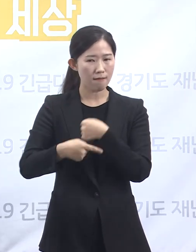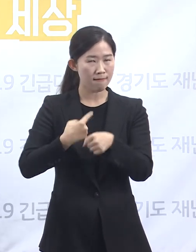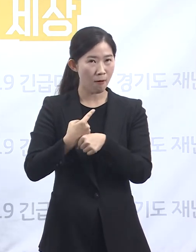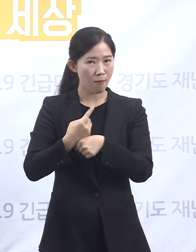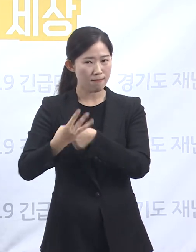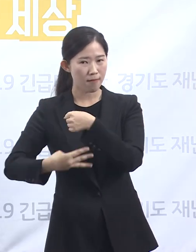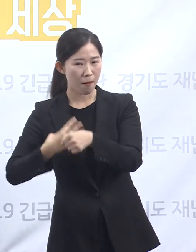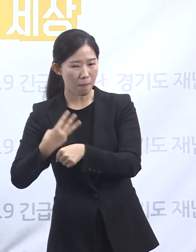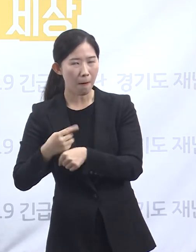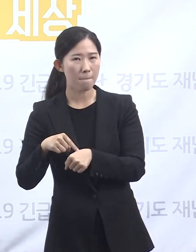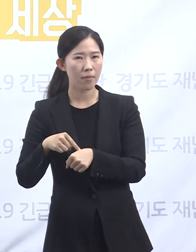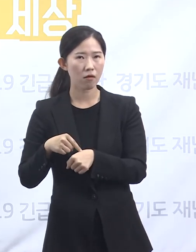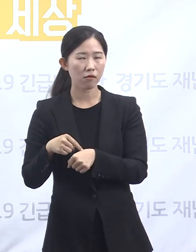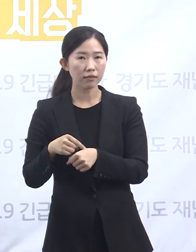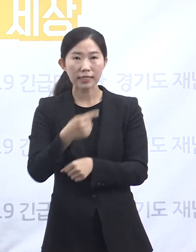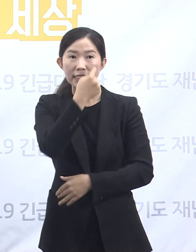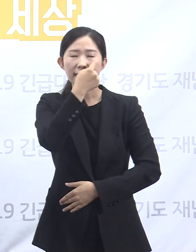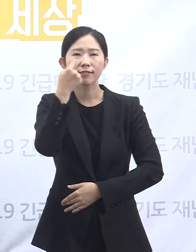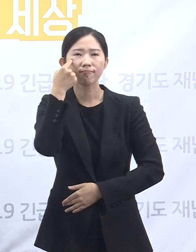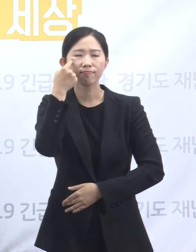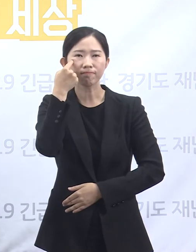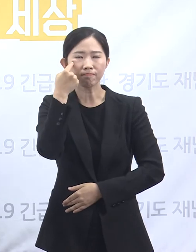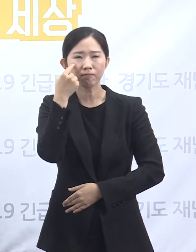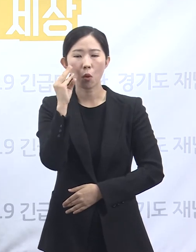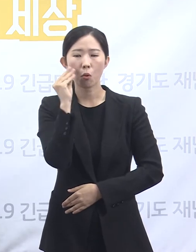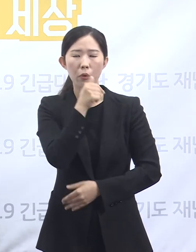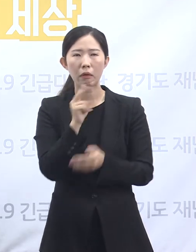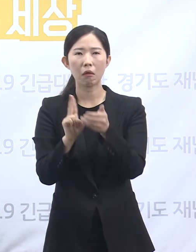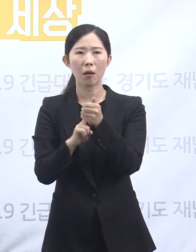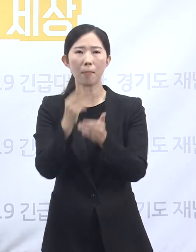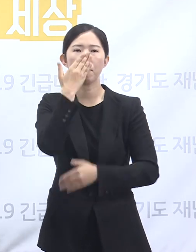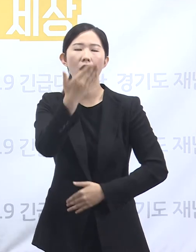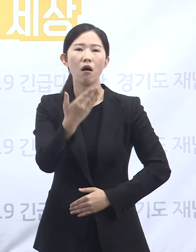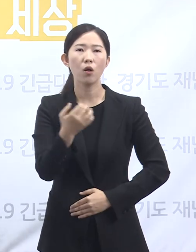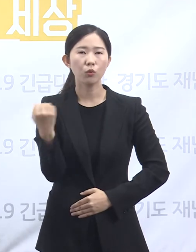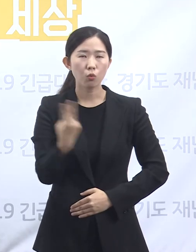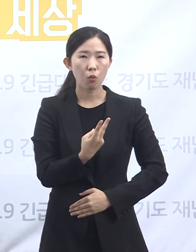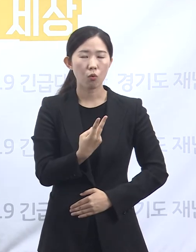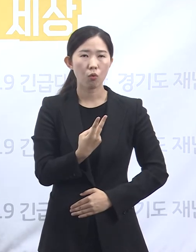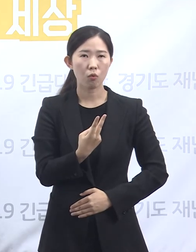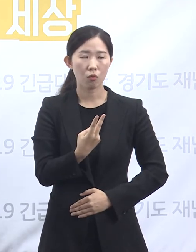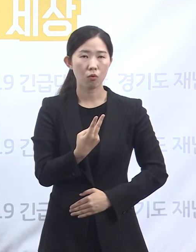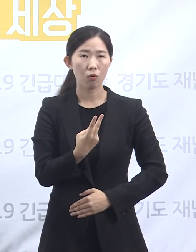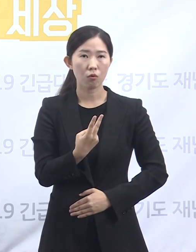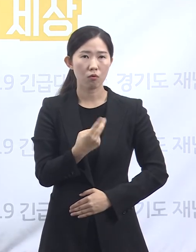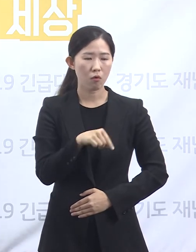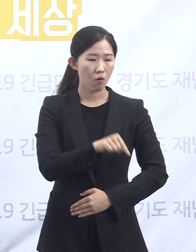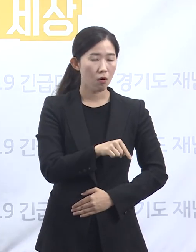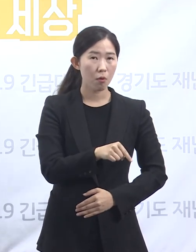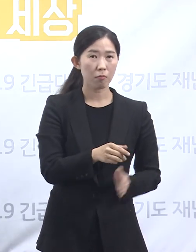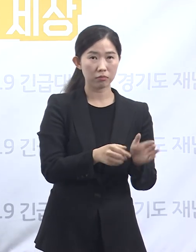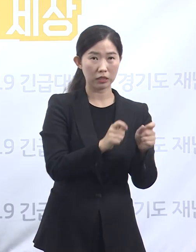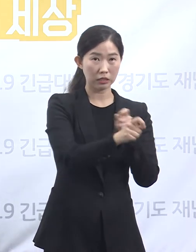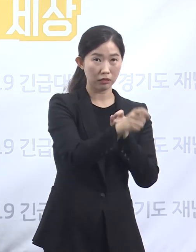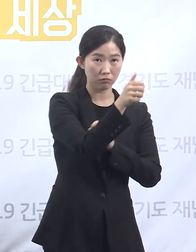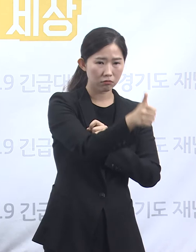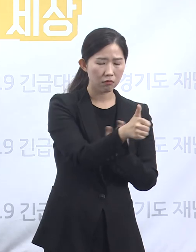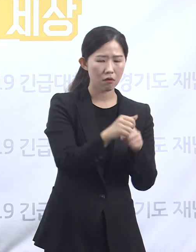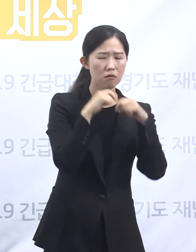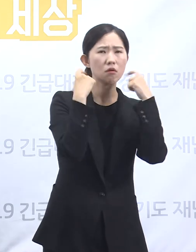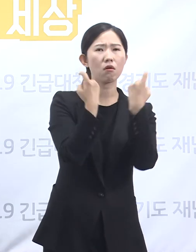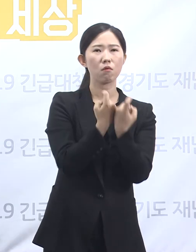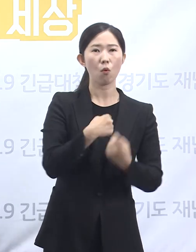아니라 점주 개인이 본사를 상대로 여러 건의 민영사상 법률 분쟁을 진행하기에는 소송